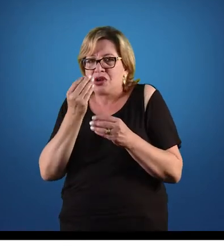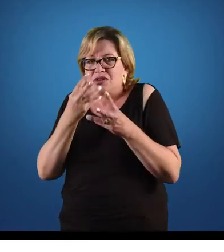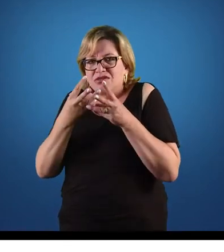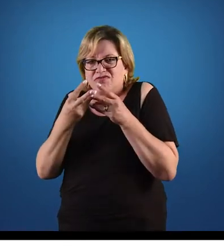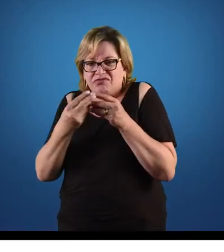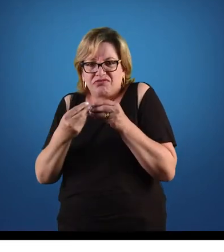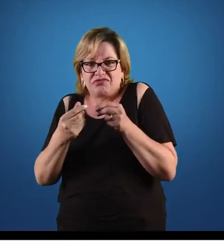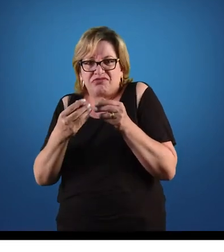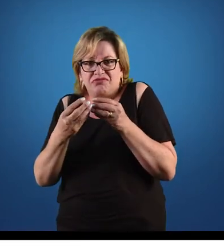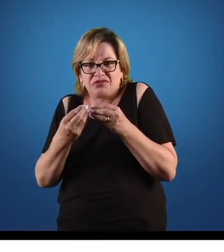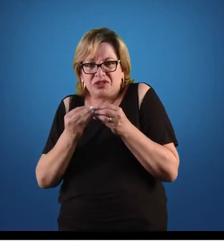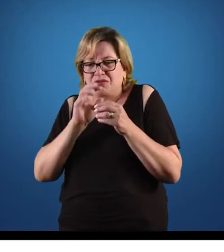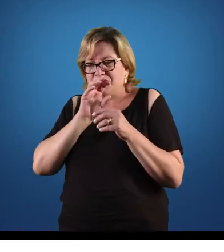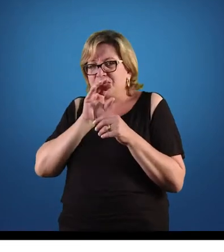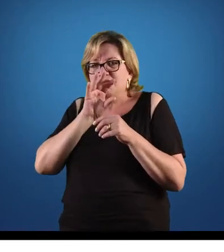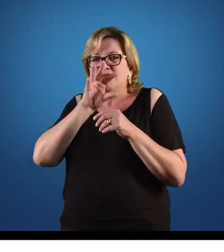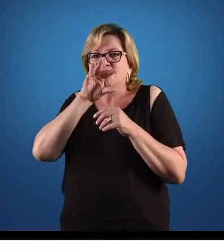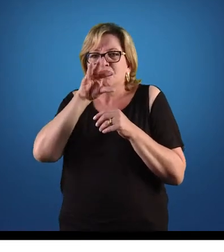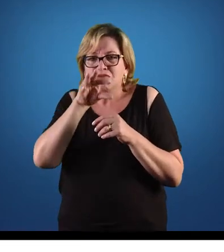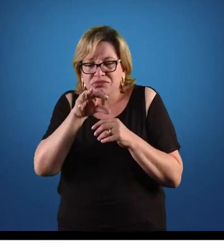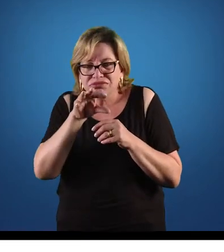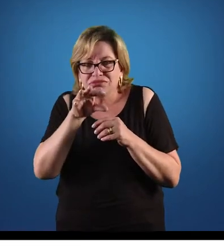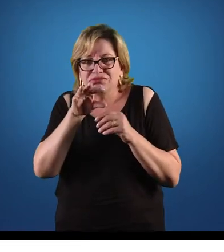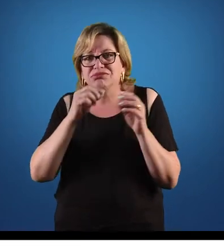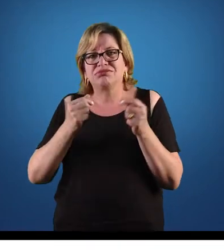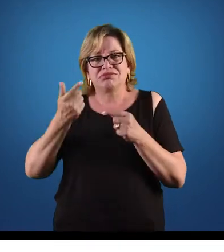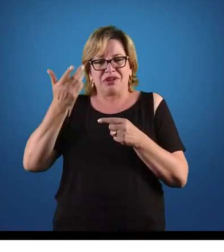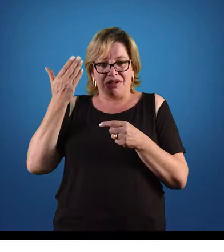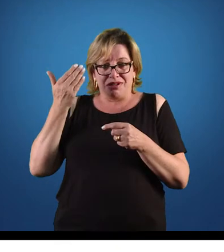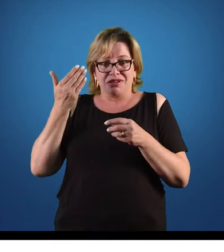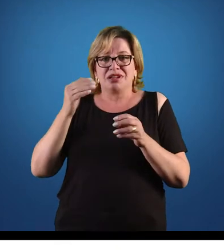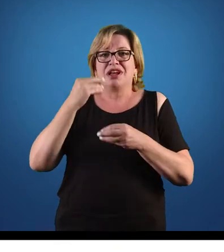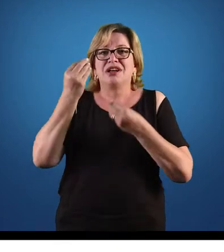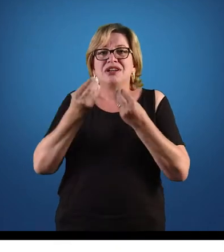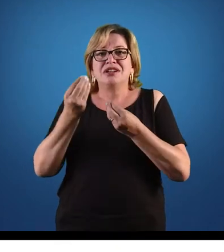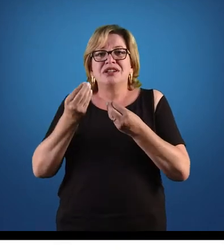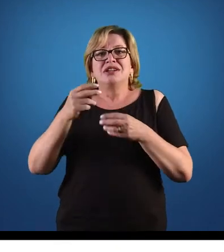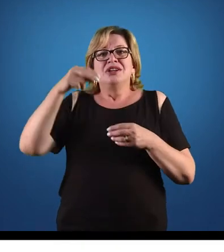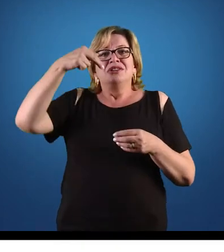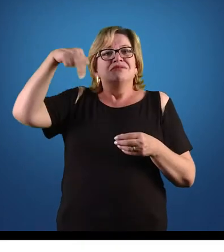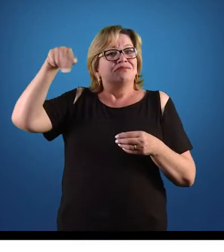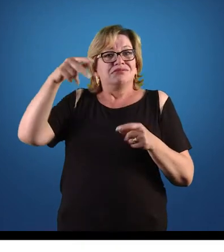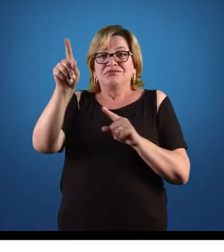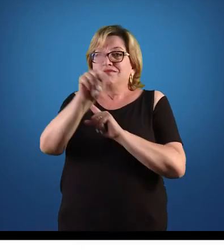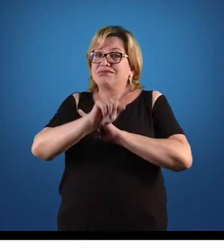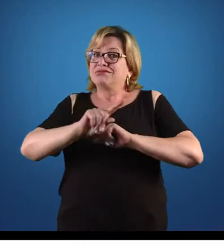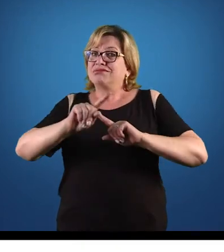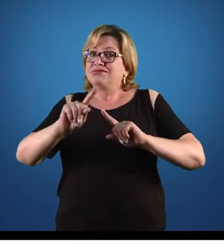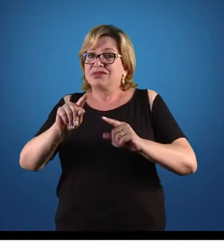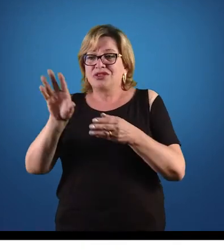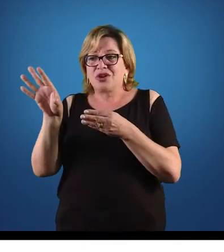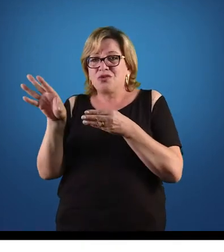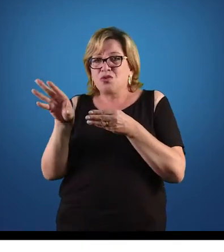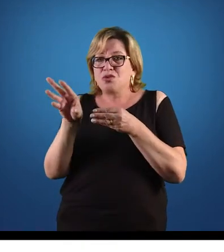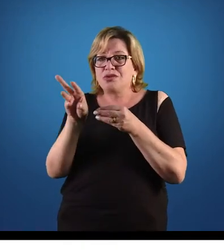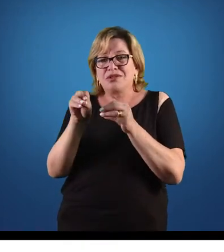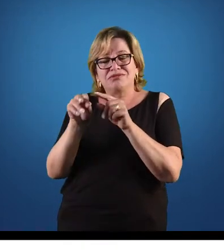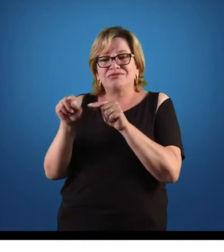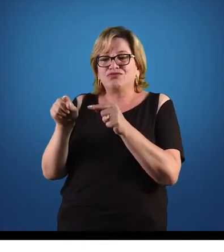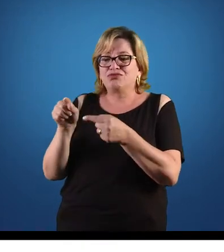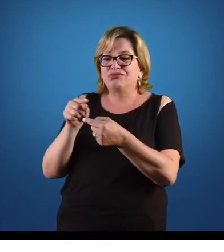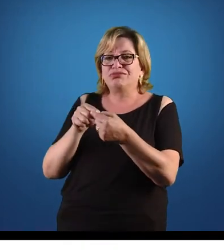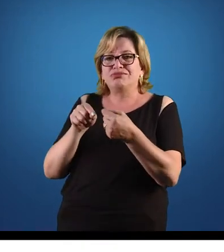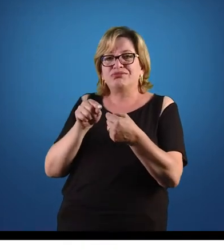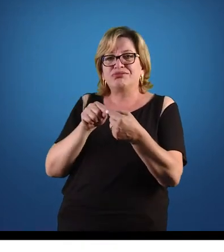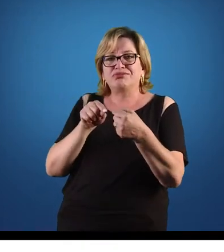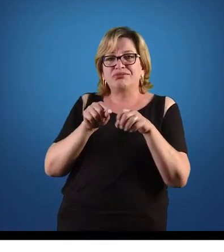digeriam e tinham que regurgitar, devolver esse alimento pela boca. Esses animais, o alimento entra de um lado e sai